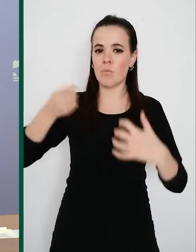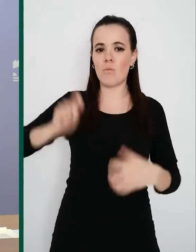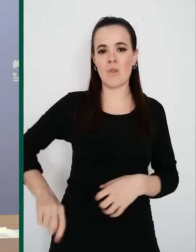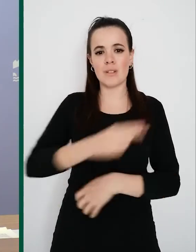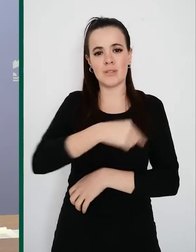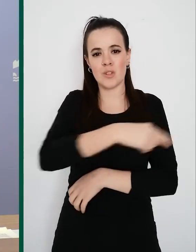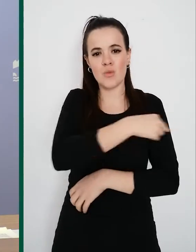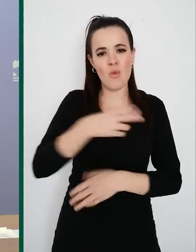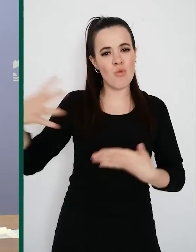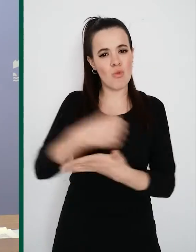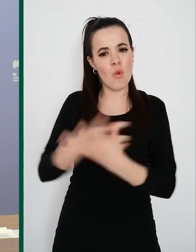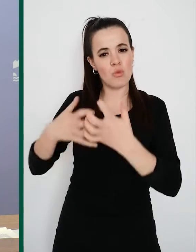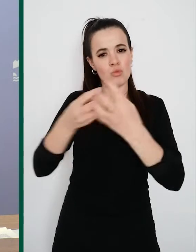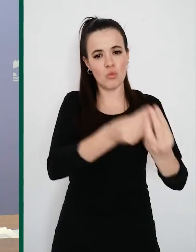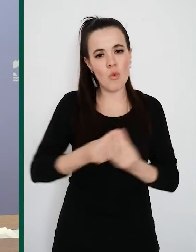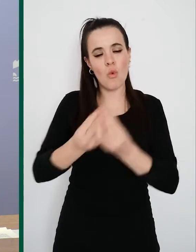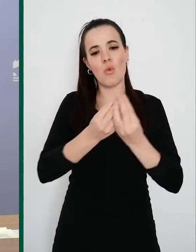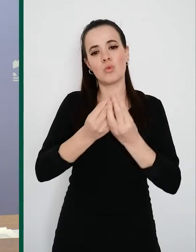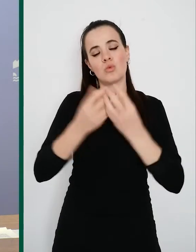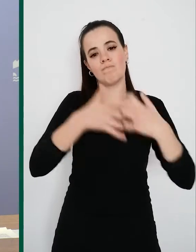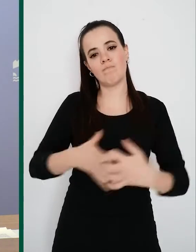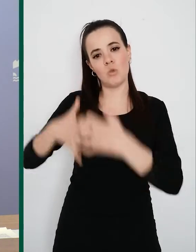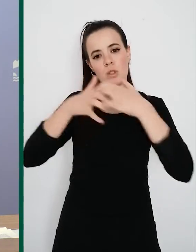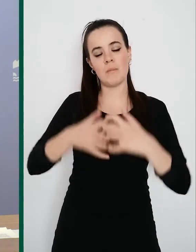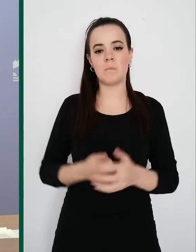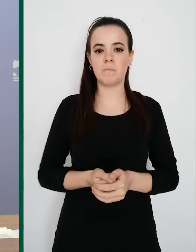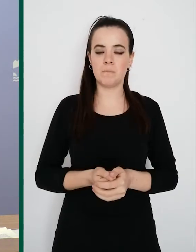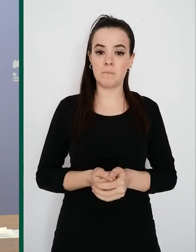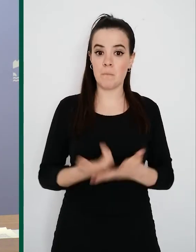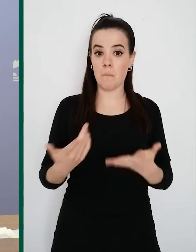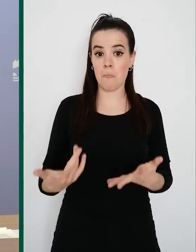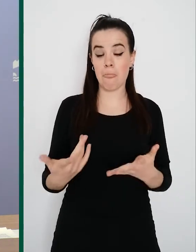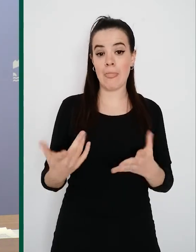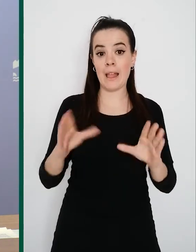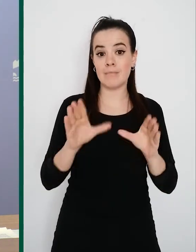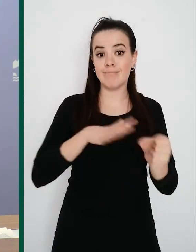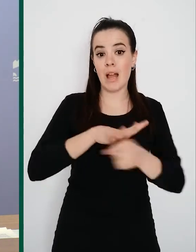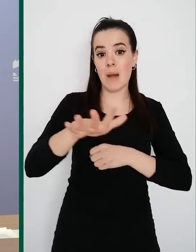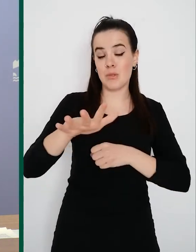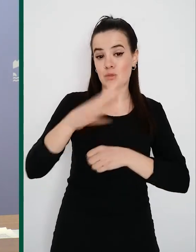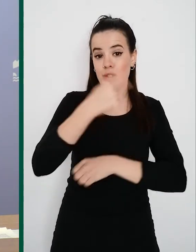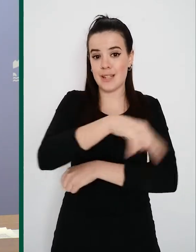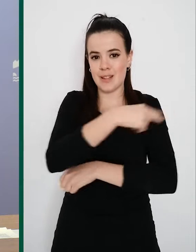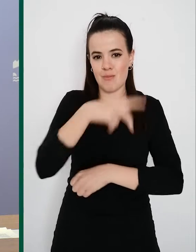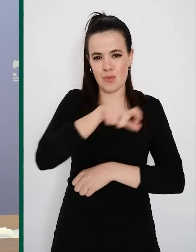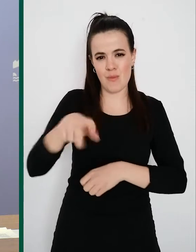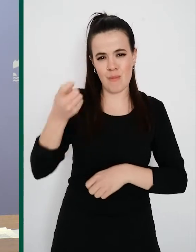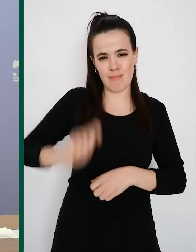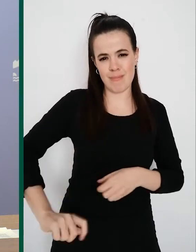todos juntos. Y el frente sanitario lo componen muchos profesionales y lo componen muchas especialidades